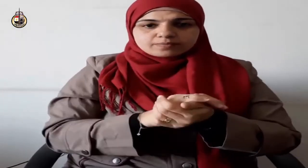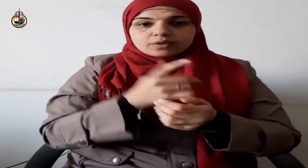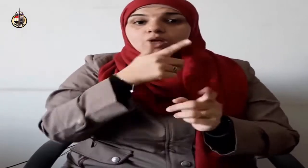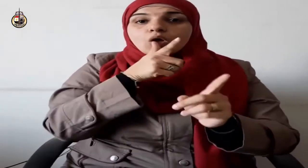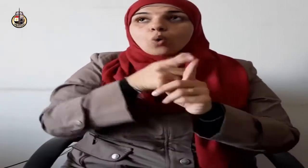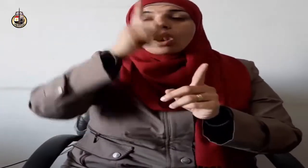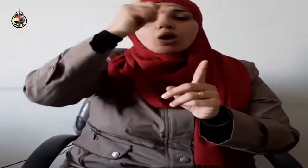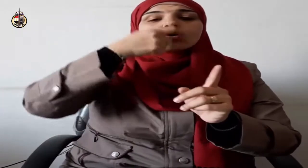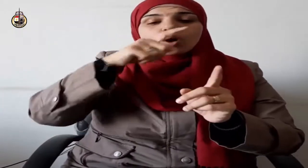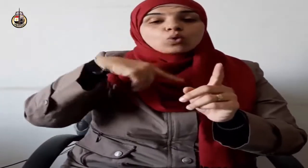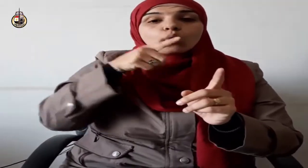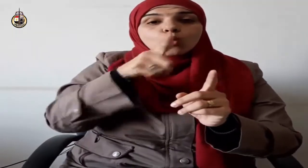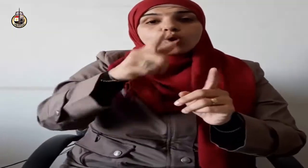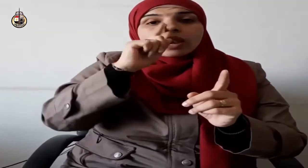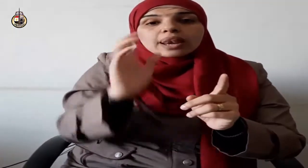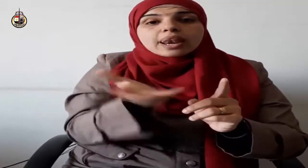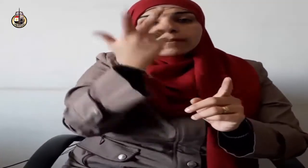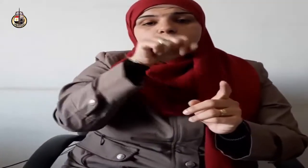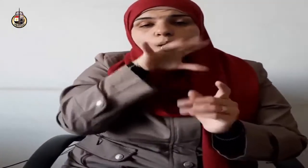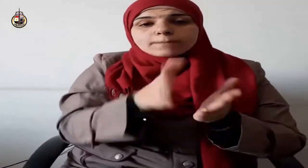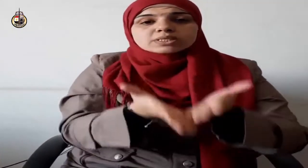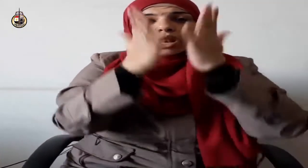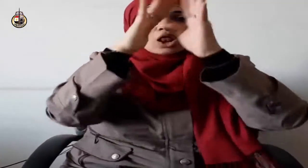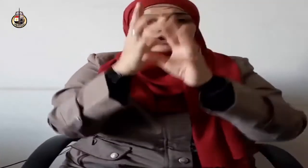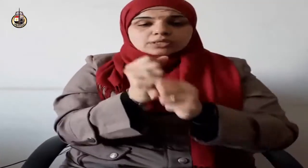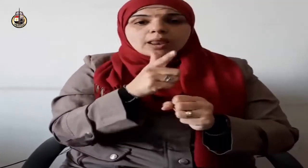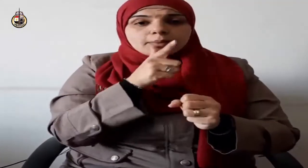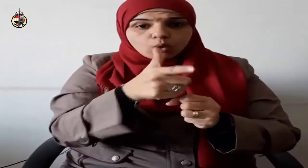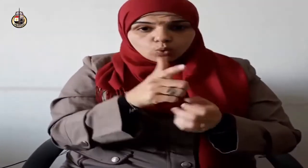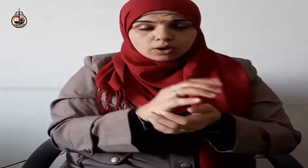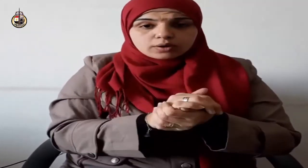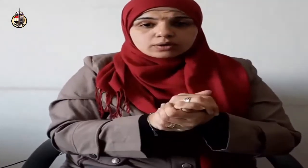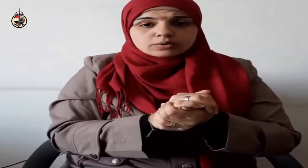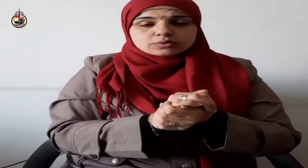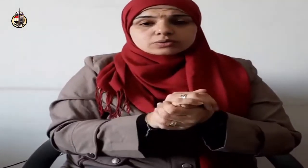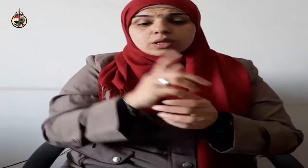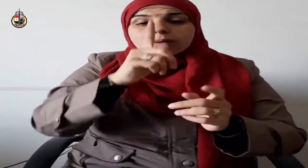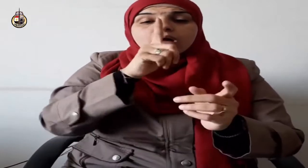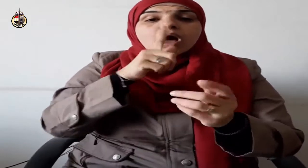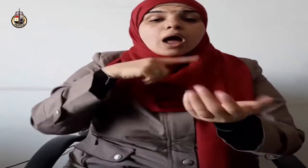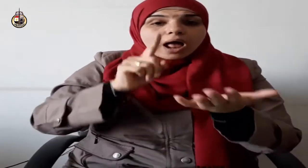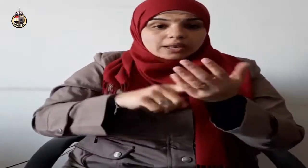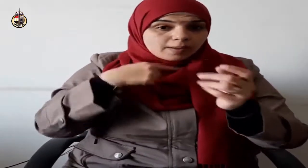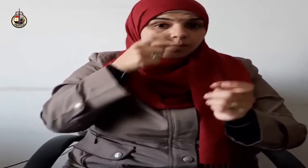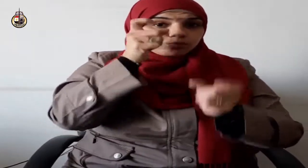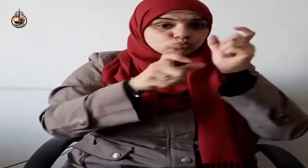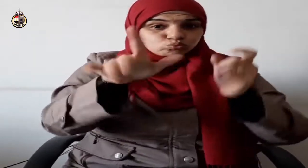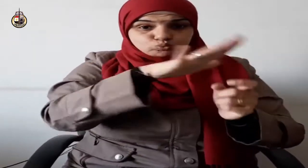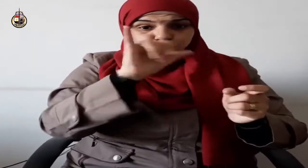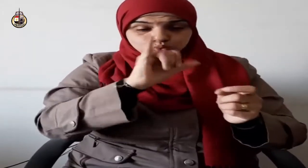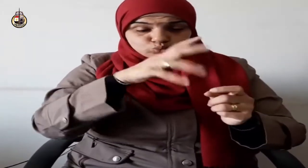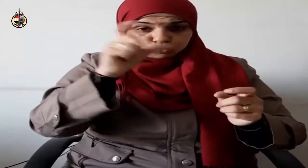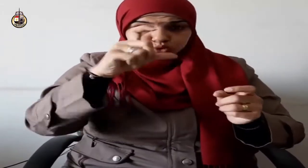الإيمان كما ذكر رسول الله صلى الله عليه وسلم أن تؤمن بالله